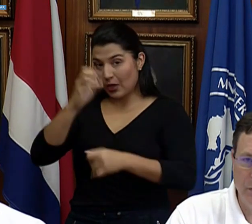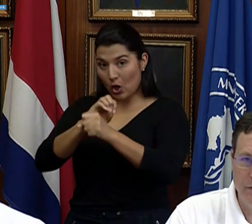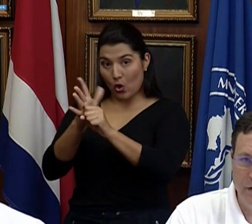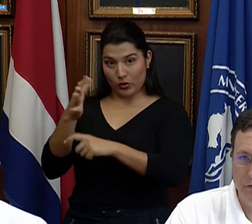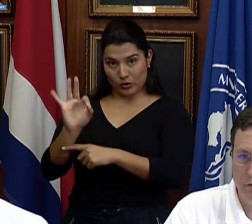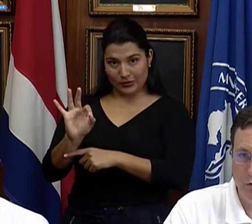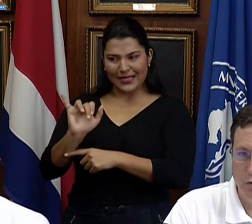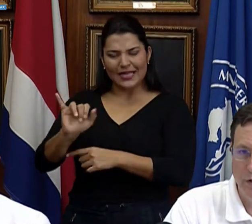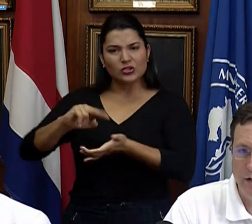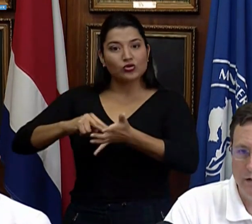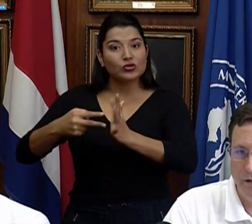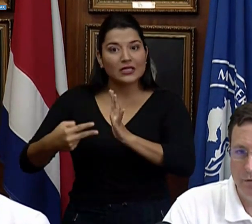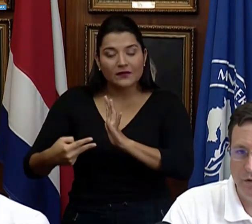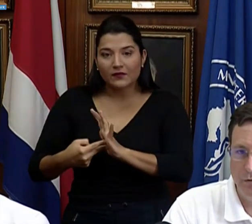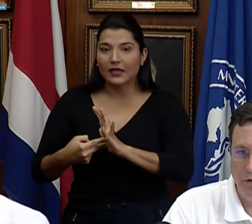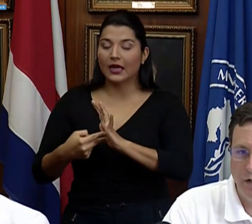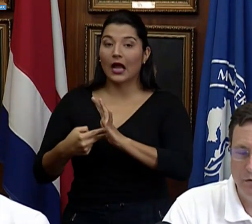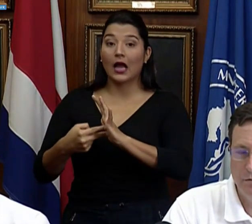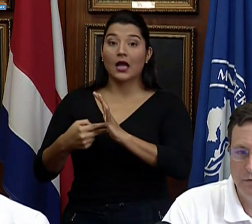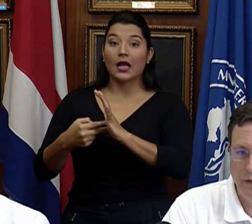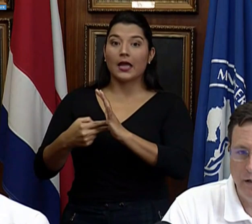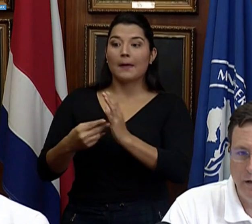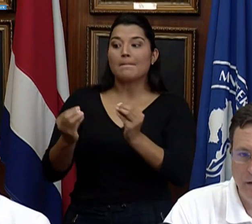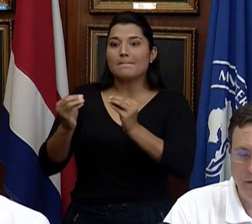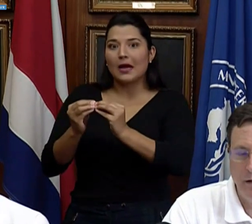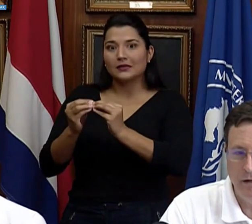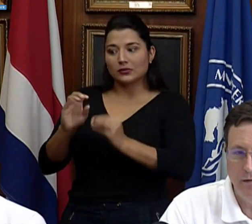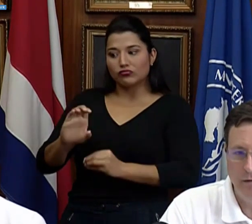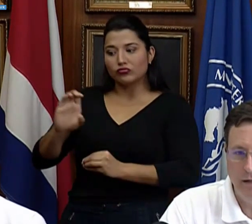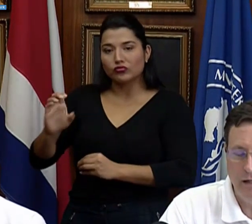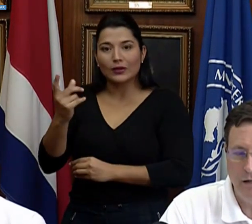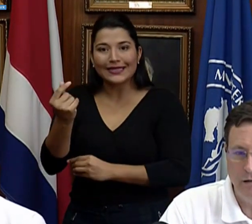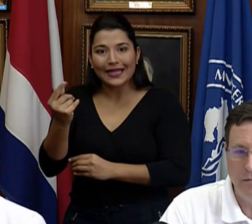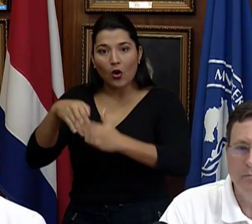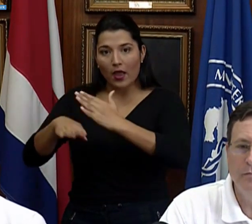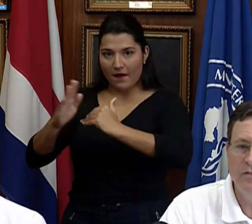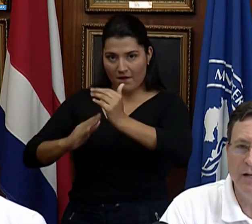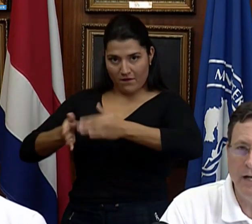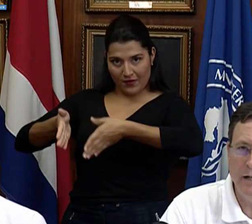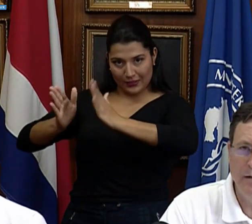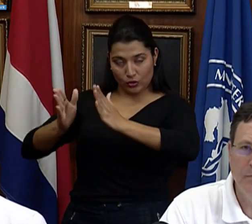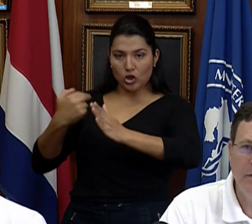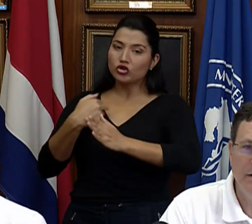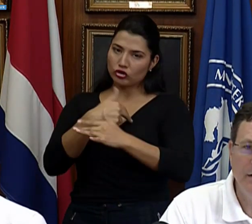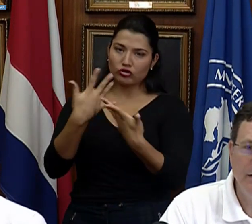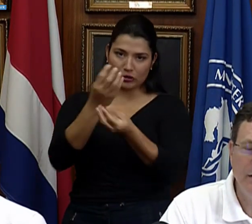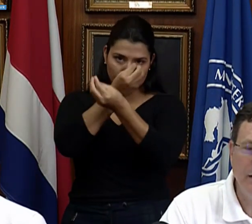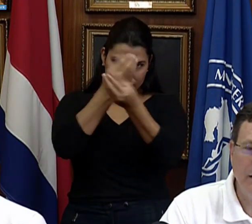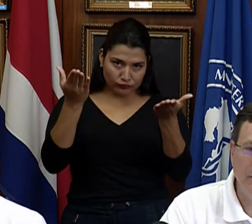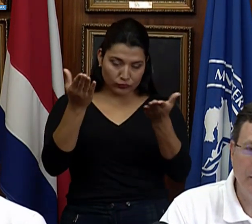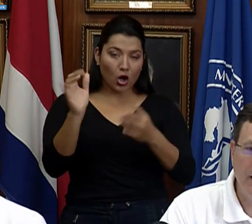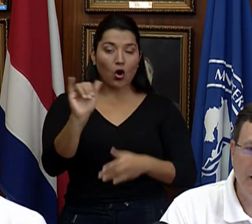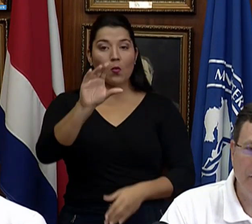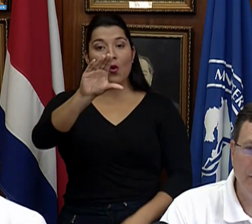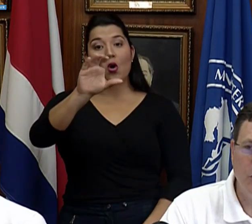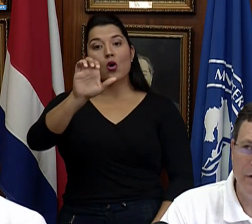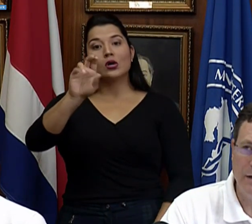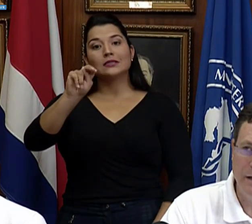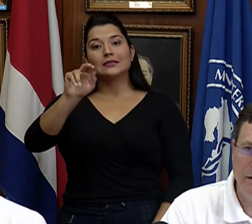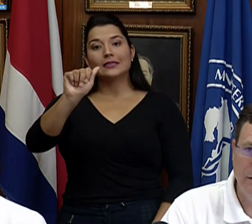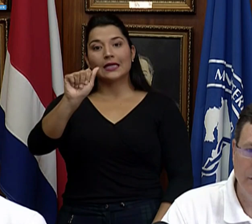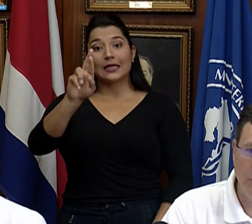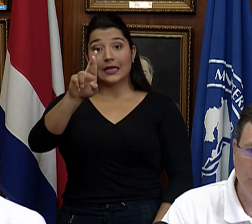inversiones en infraestructura que ya hemos anunciado. El cenario que se va a